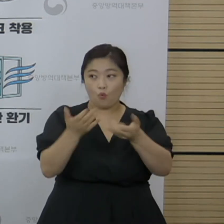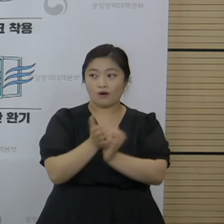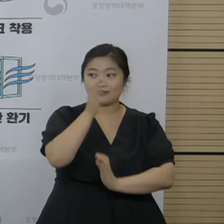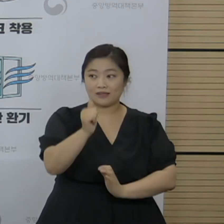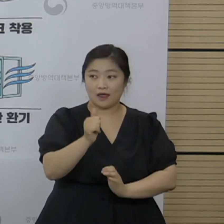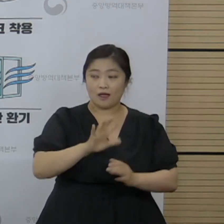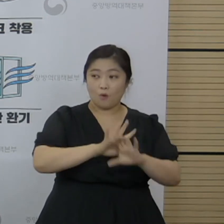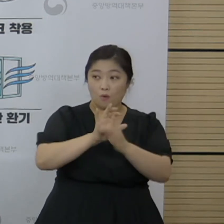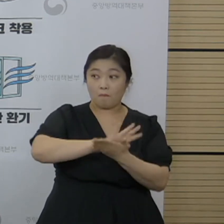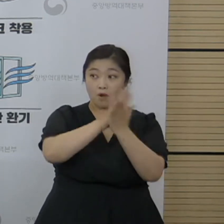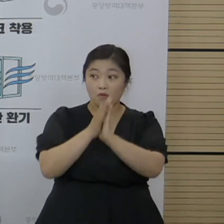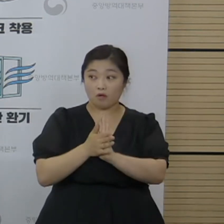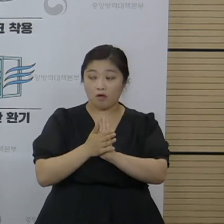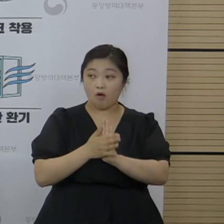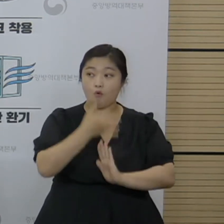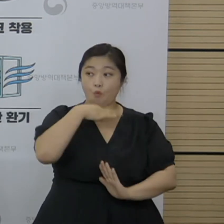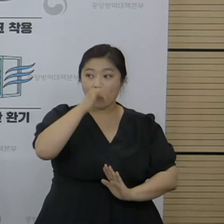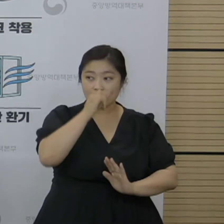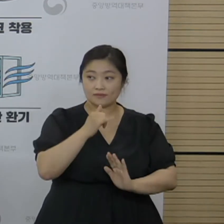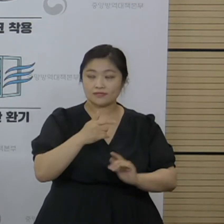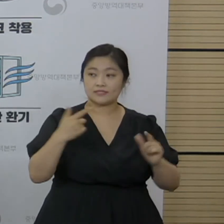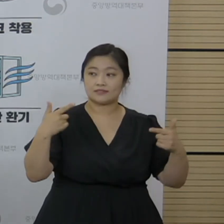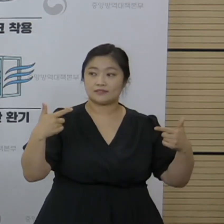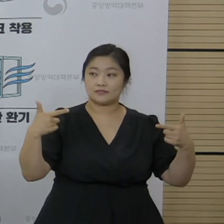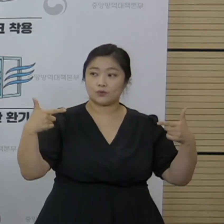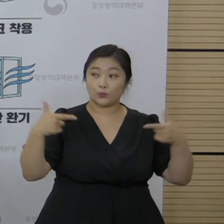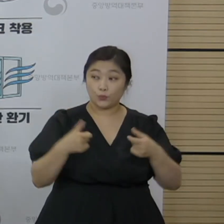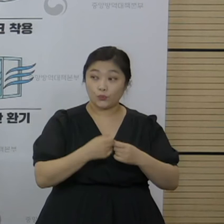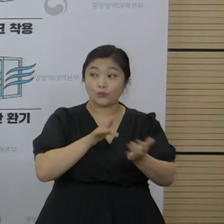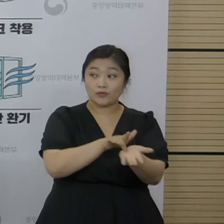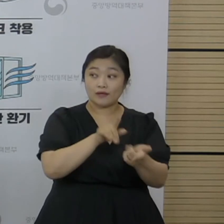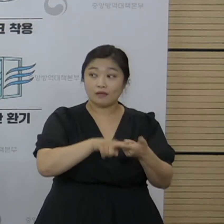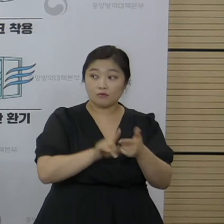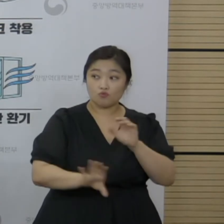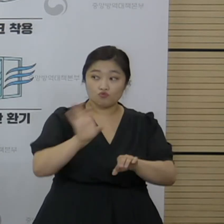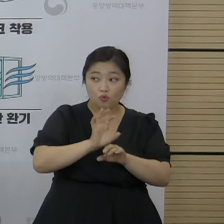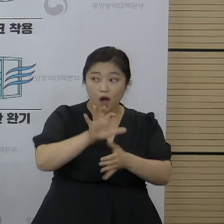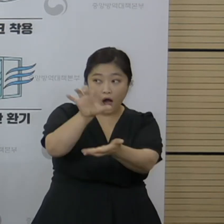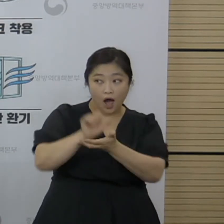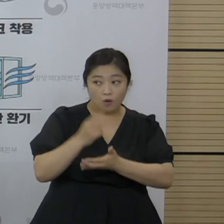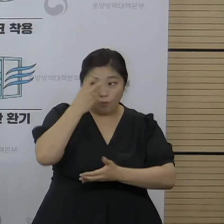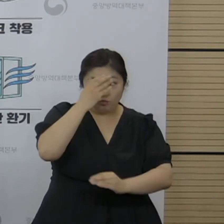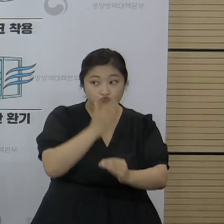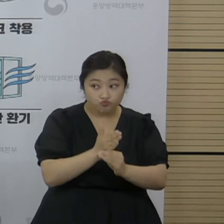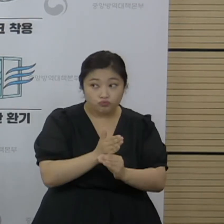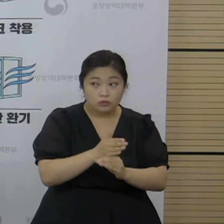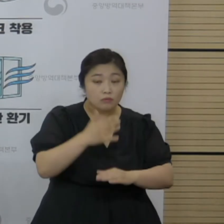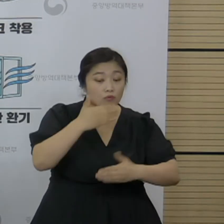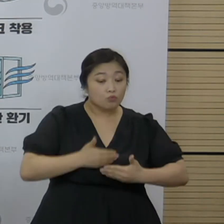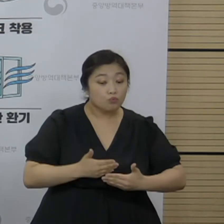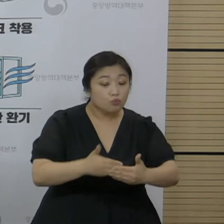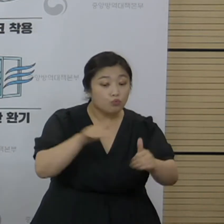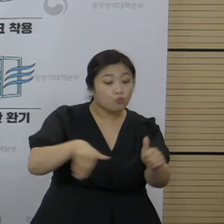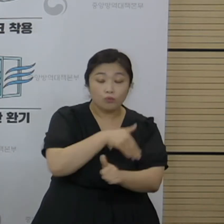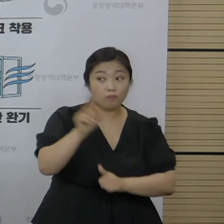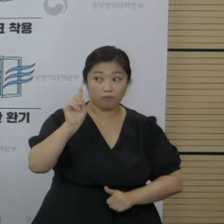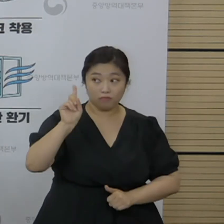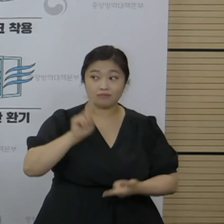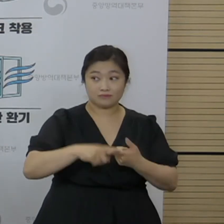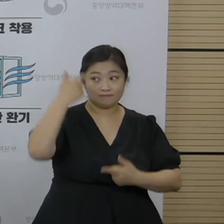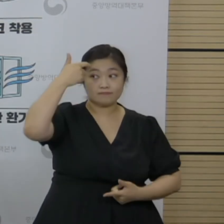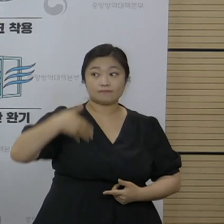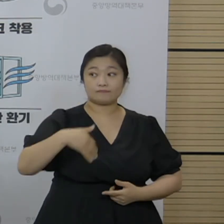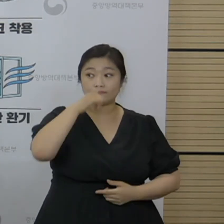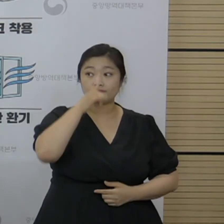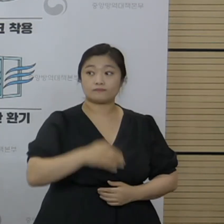효과가 있는 치료제에 대한 추가 도입을 검토하고 있다고 했는데 관련된 진척 사항이 있는지 확인해 달라는 질문이